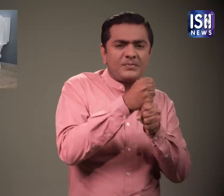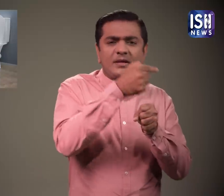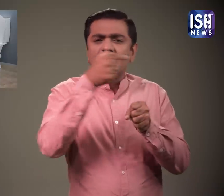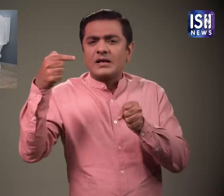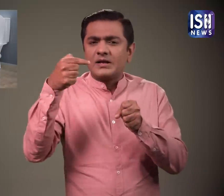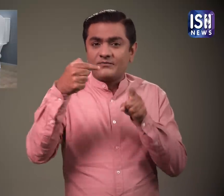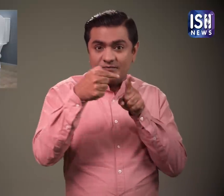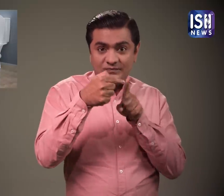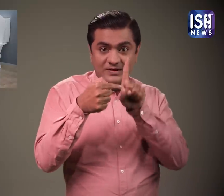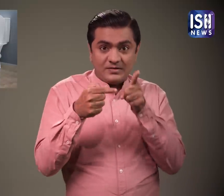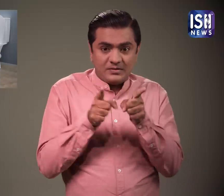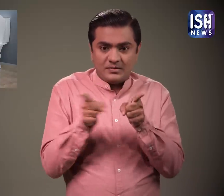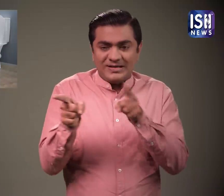negative rods है